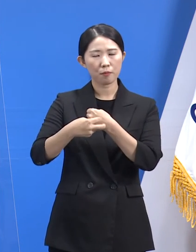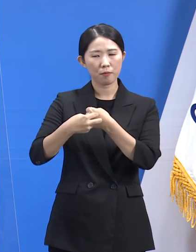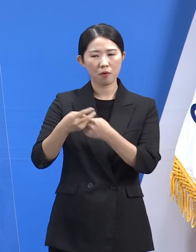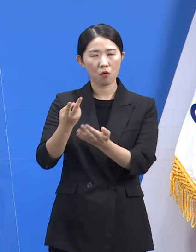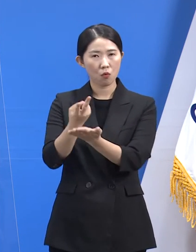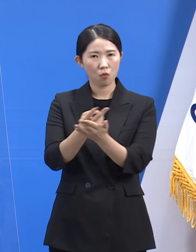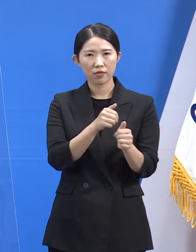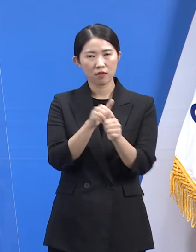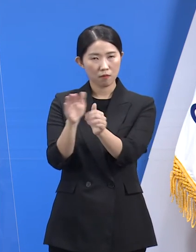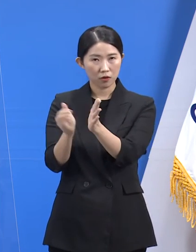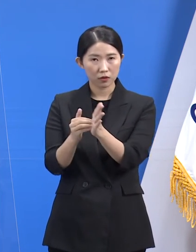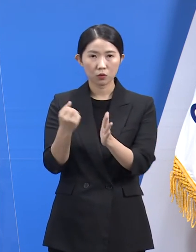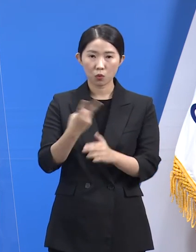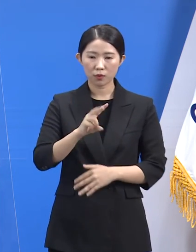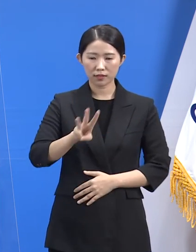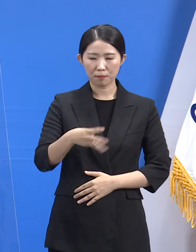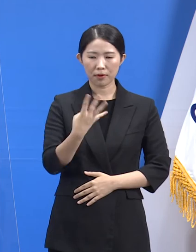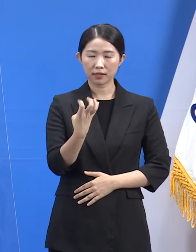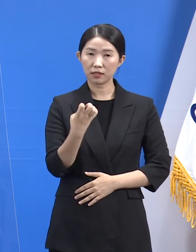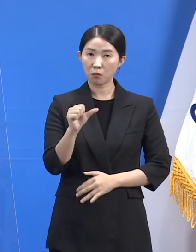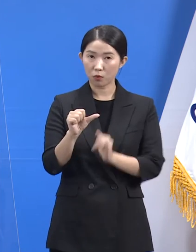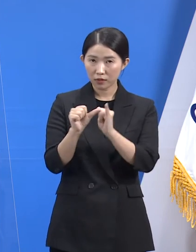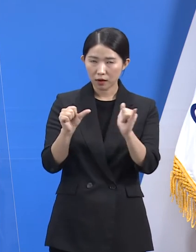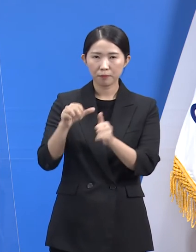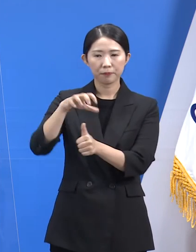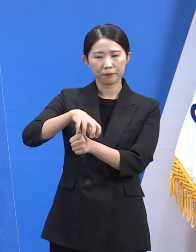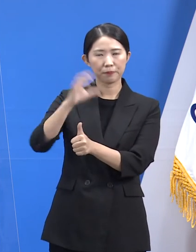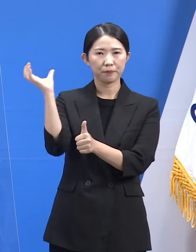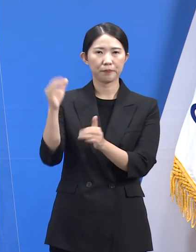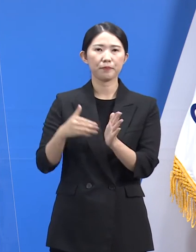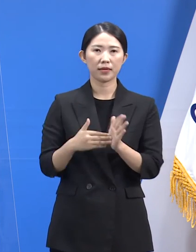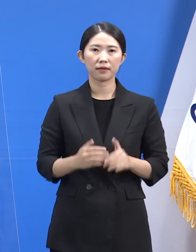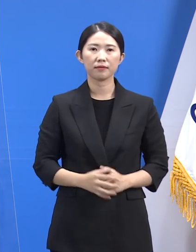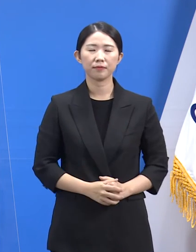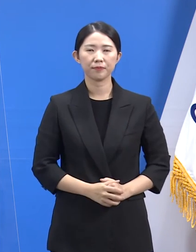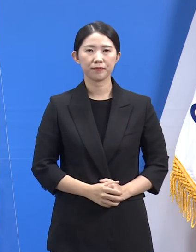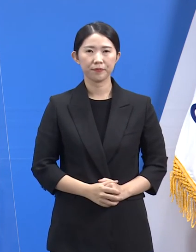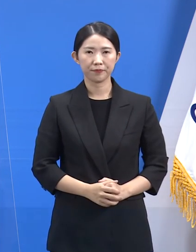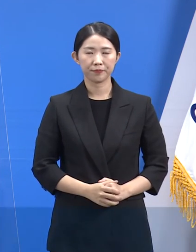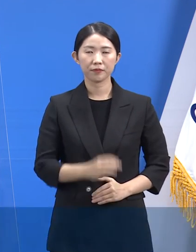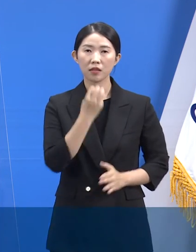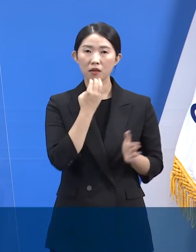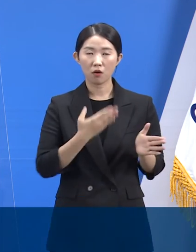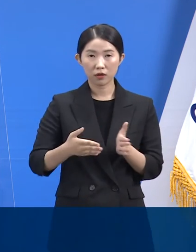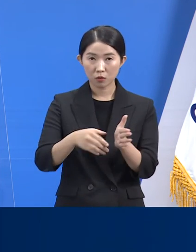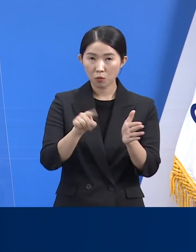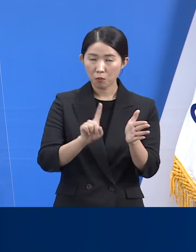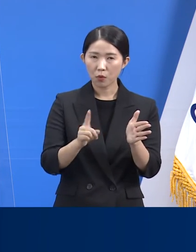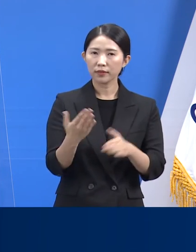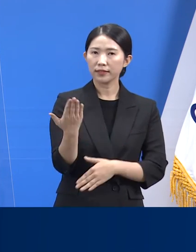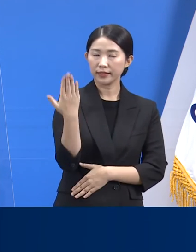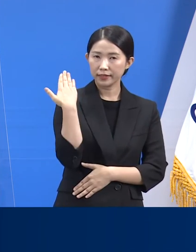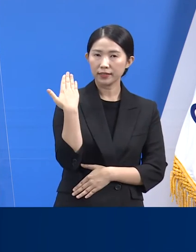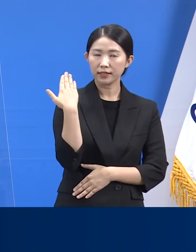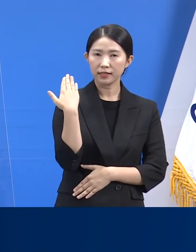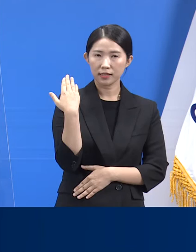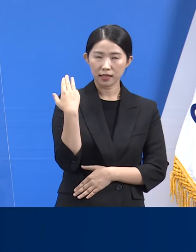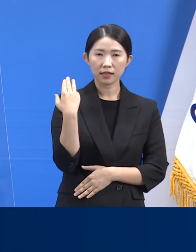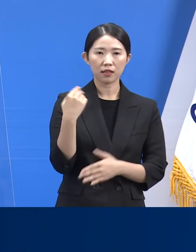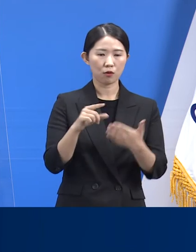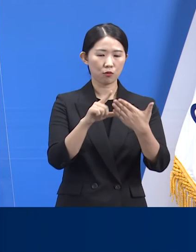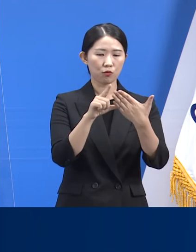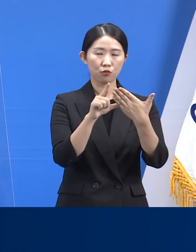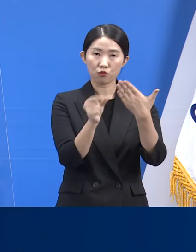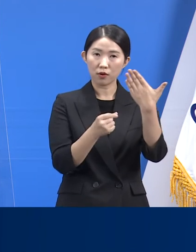345명은 격리 해제 조치하였습니다. 경기도는 지난 13일부터 카이스트와 협력하여